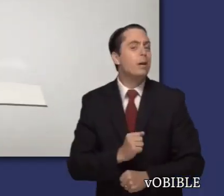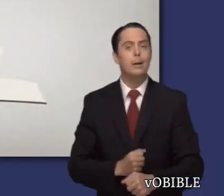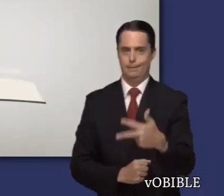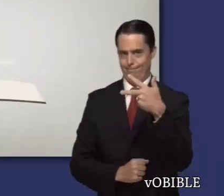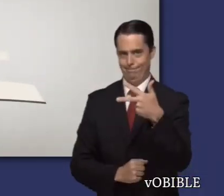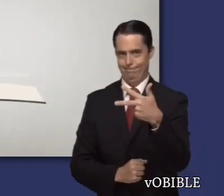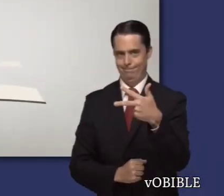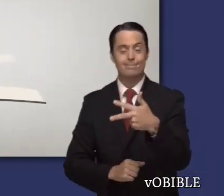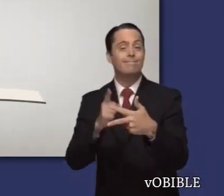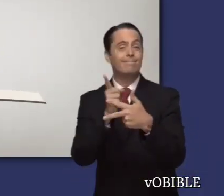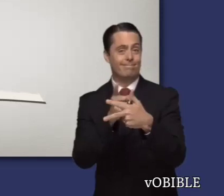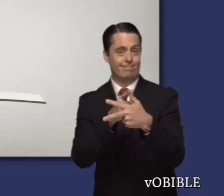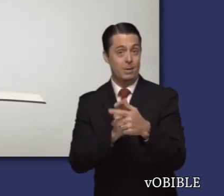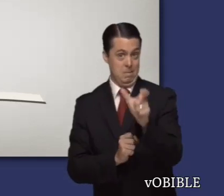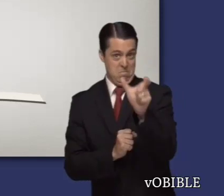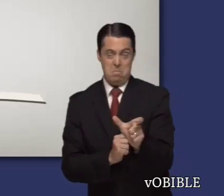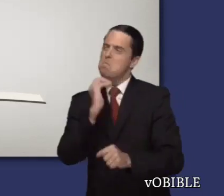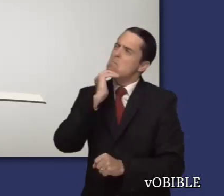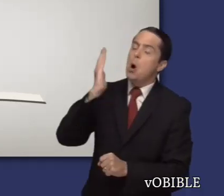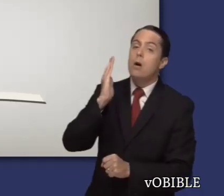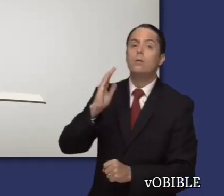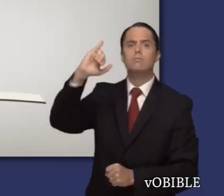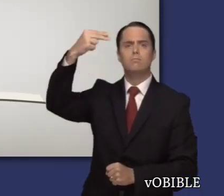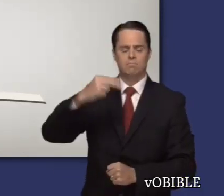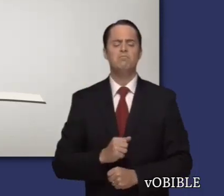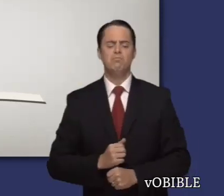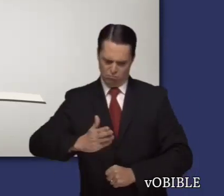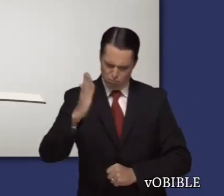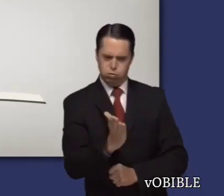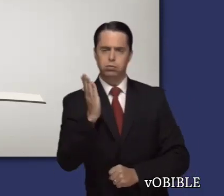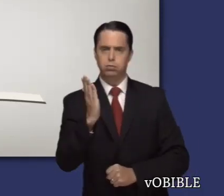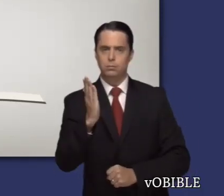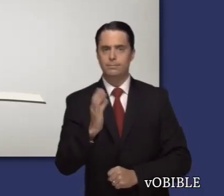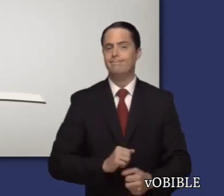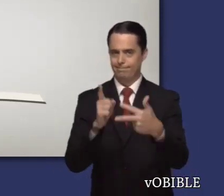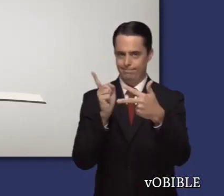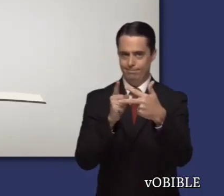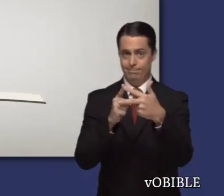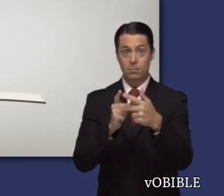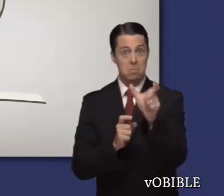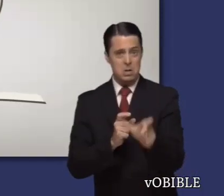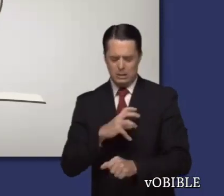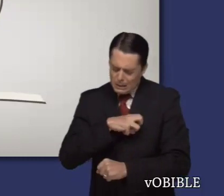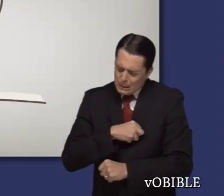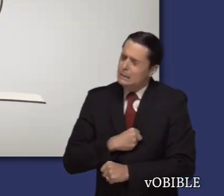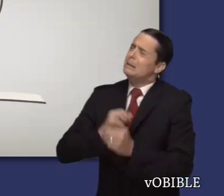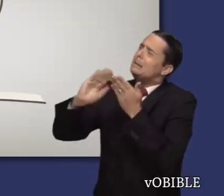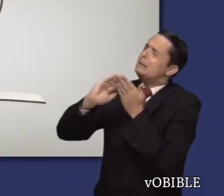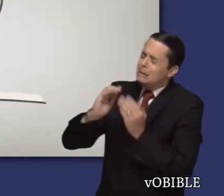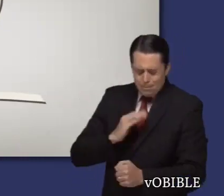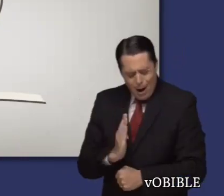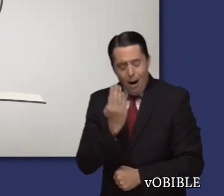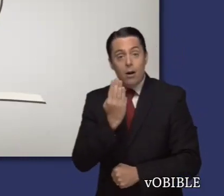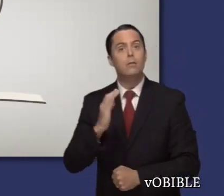Cuando estudie el libro de Joel, fíjese en lo mal que les va a quienes se oponen a Dios, en lo diferente que